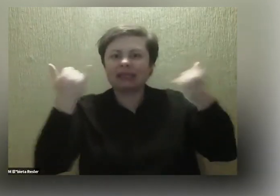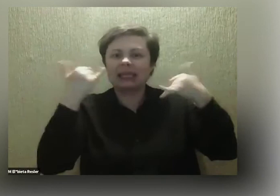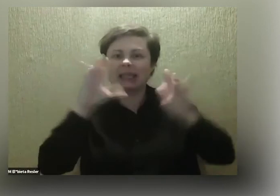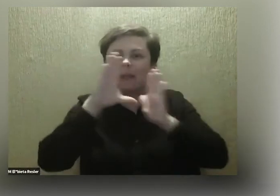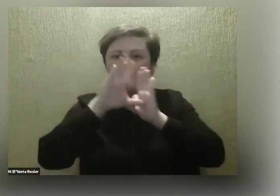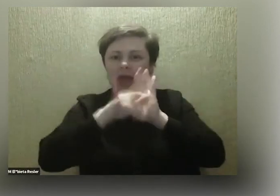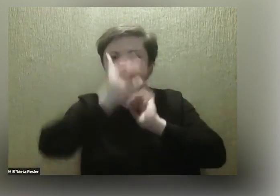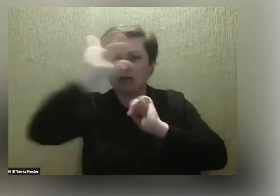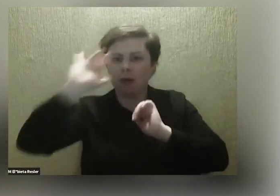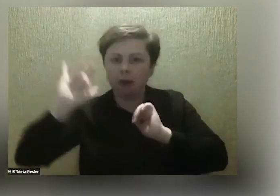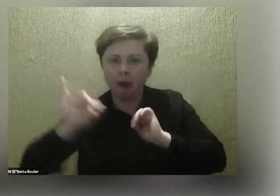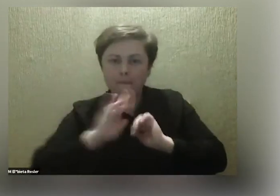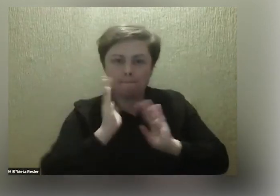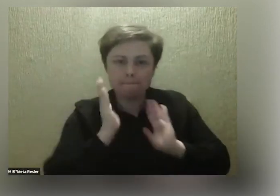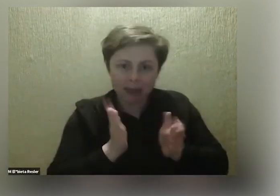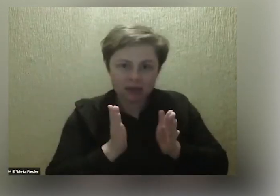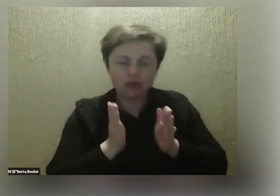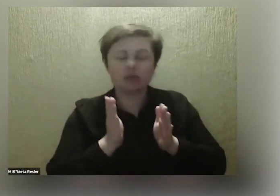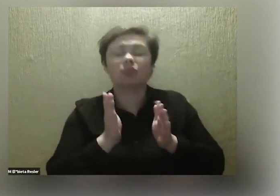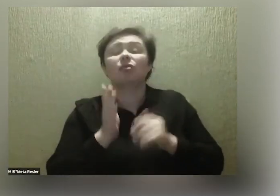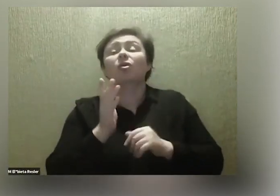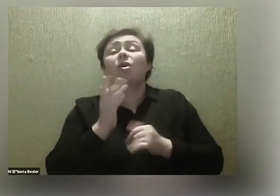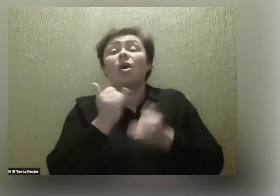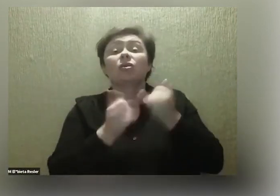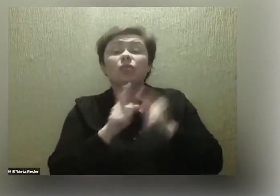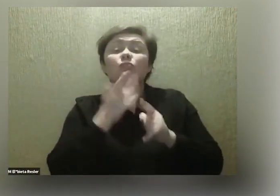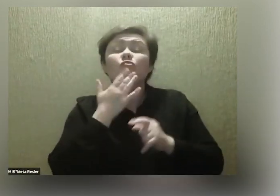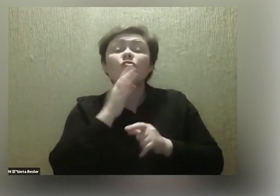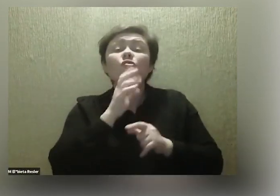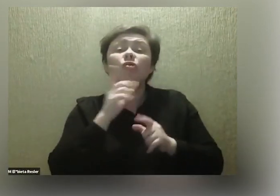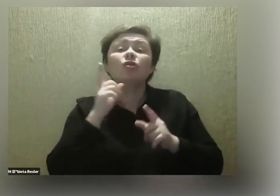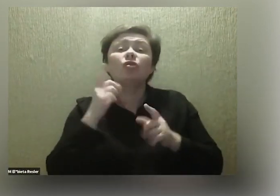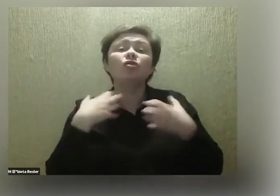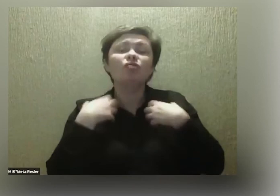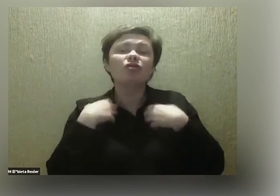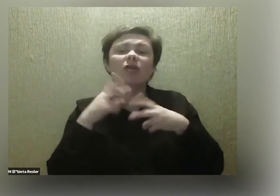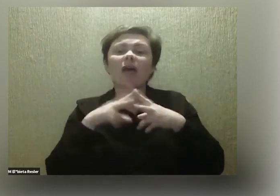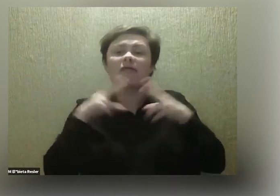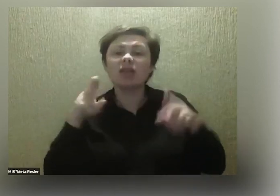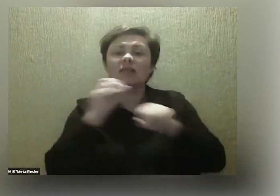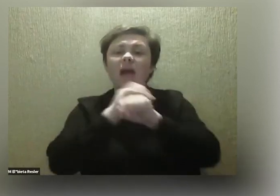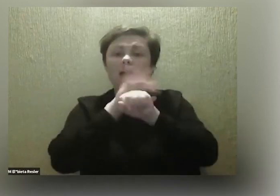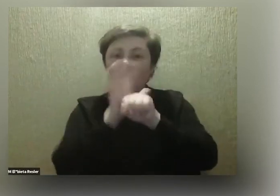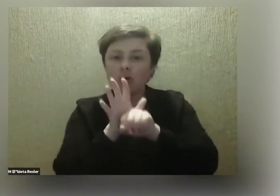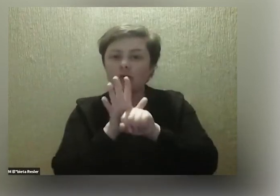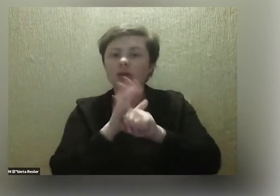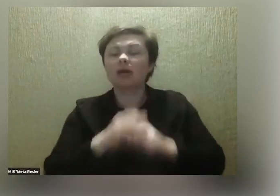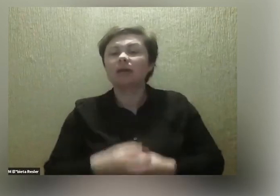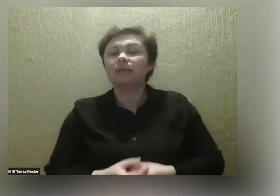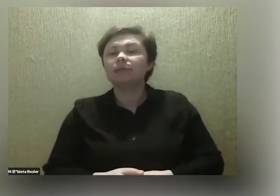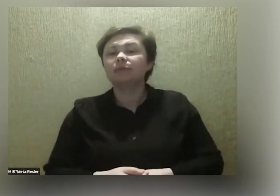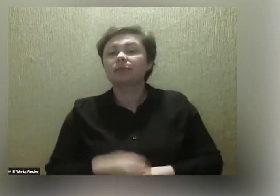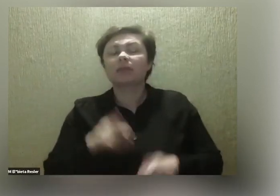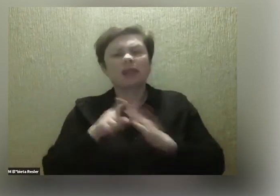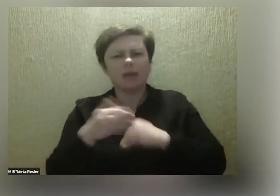Tak jak opowiadacie o tym funkcjonowaniu też w czasach epidemii, to jest